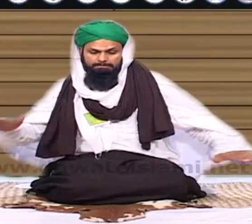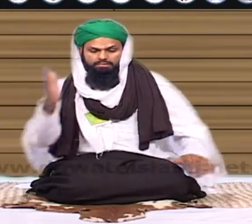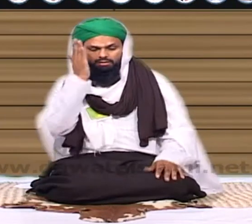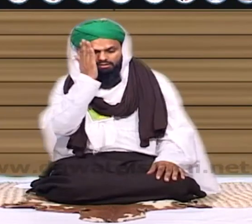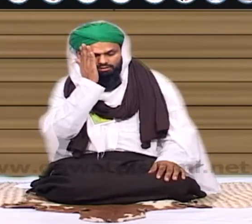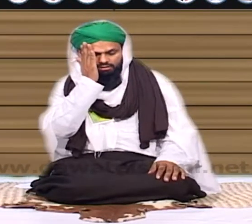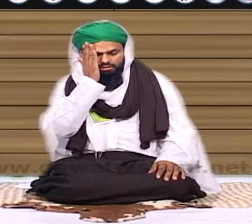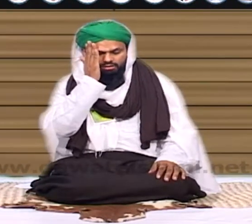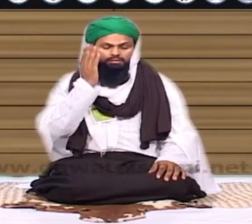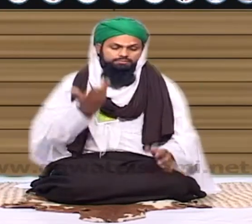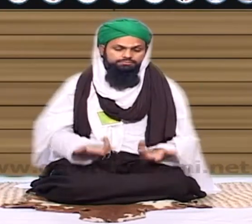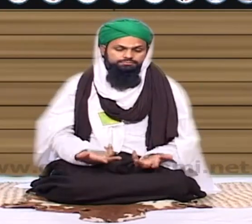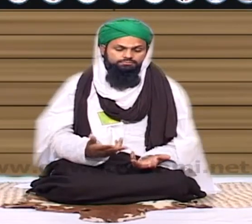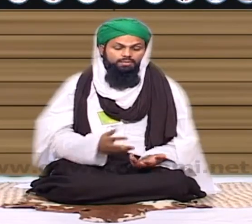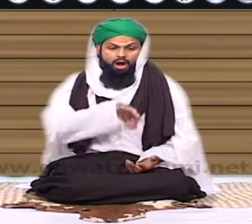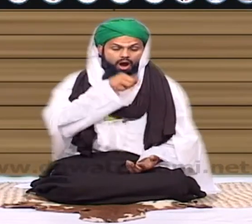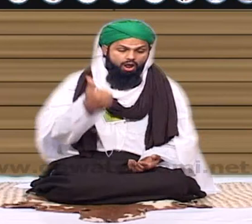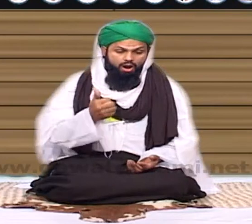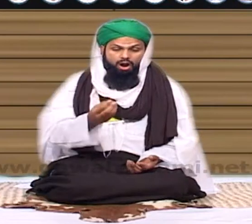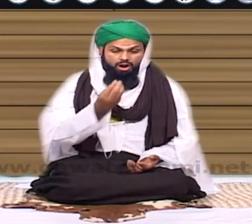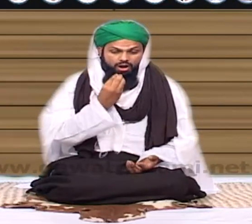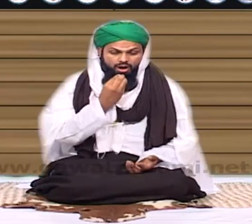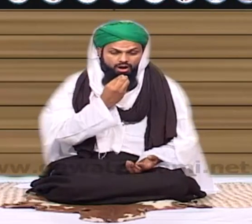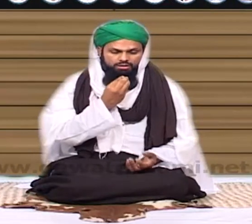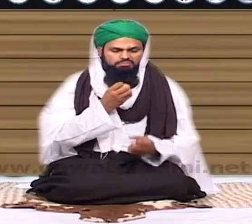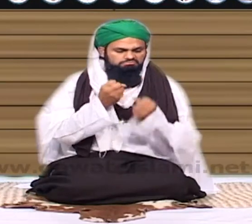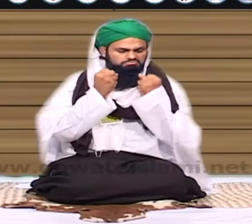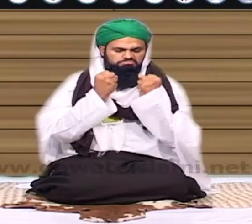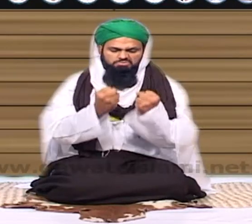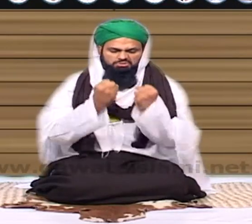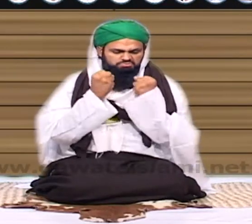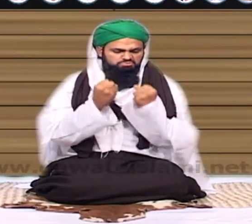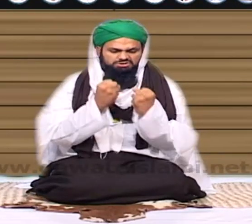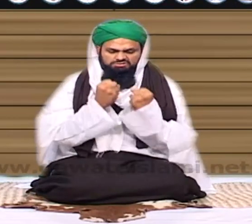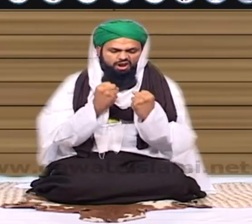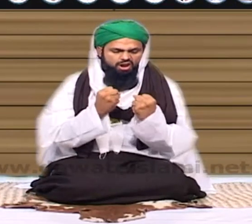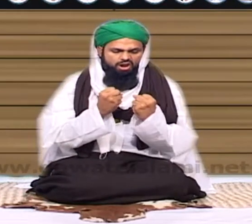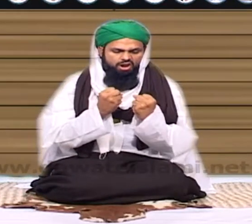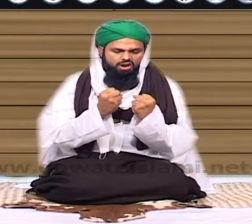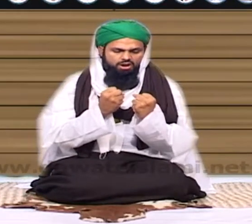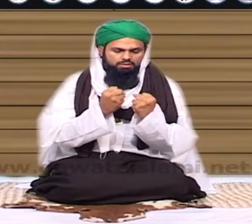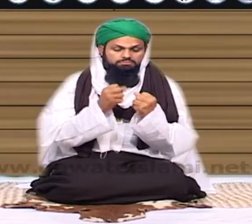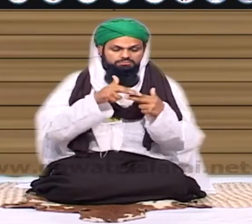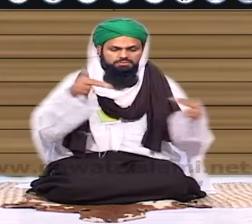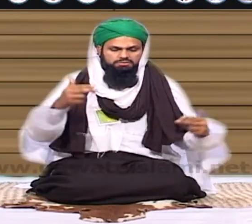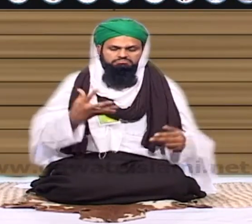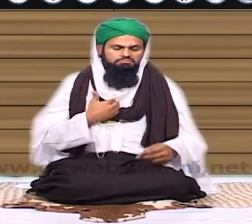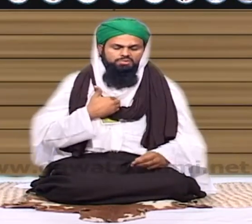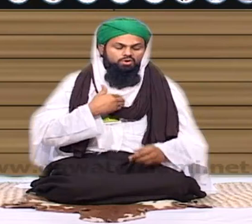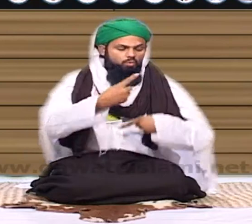اور حلال روزی میں یہ مشکل ہو گیا کیونکہ ات دور میں حلال روزی کمانا یہ بہت بڑی بات اصول تیجارت اپن تو